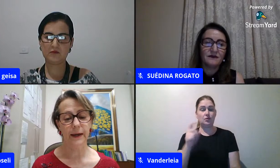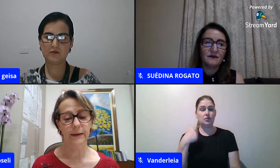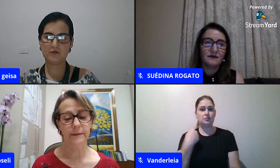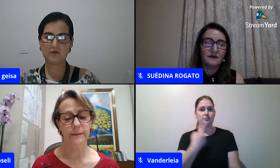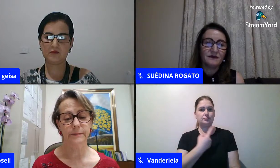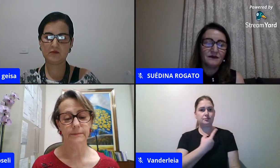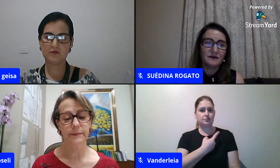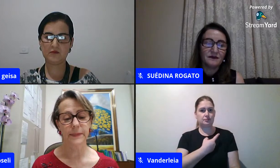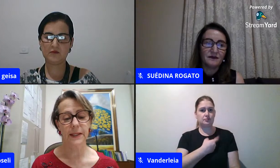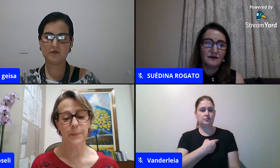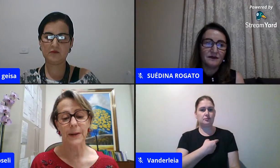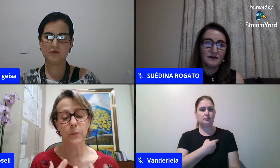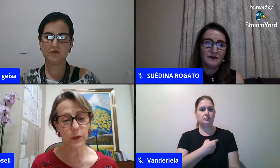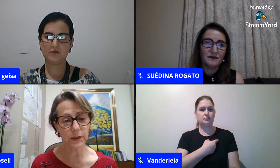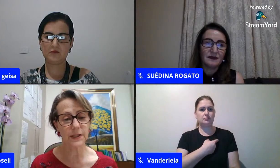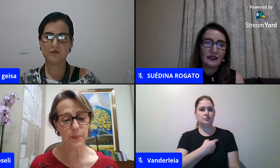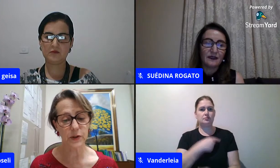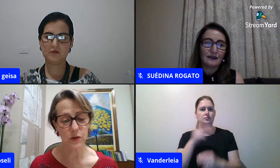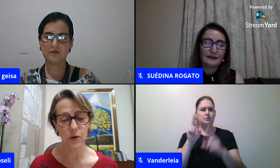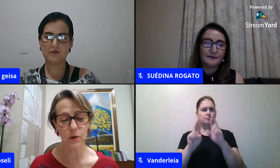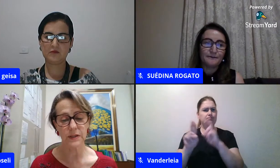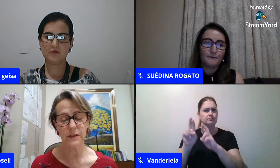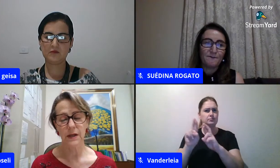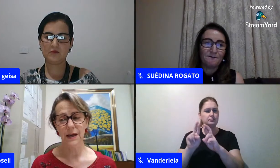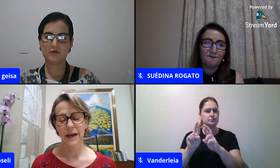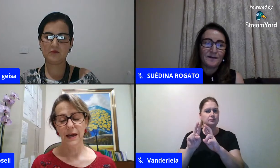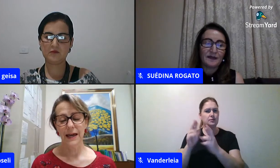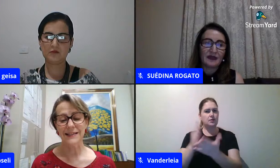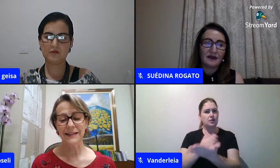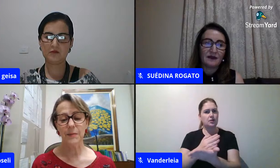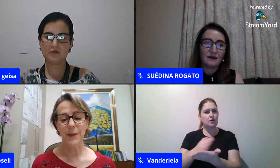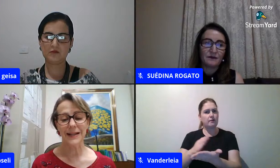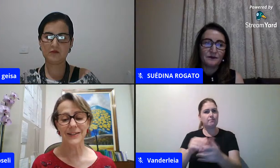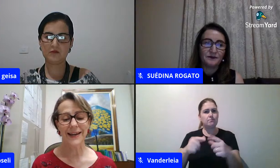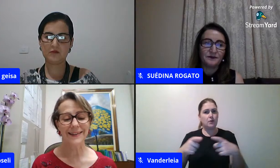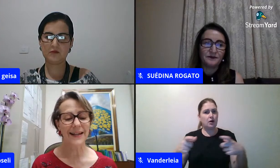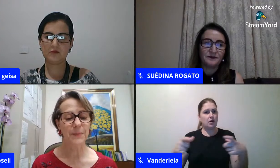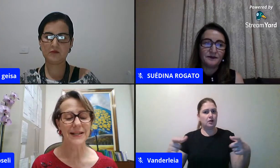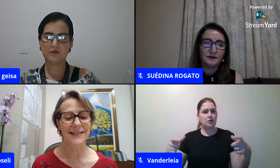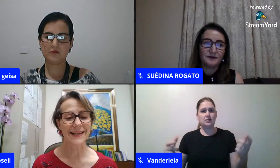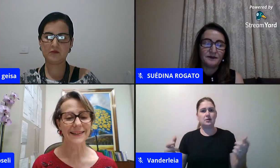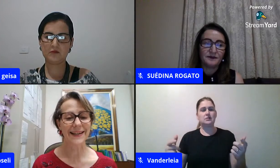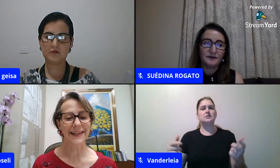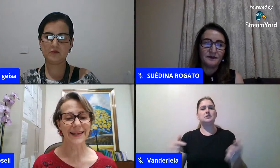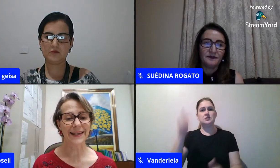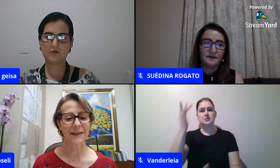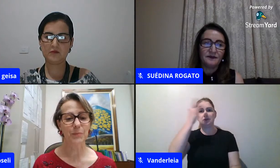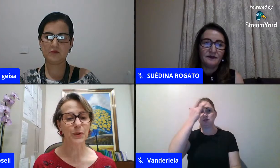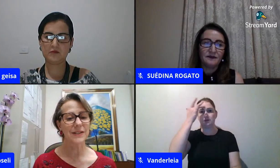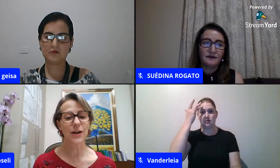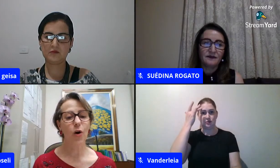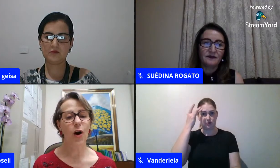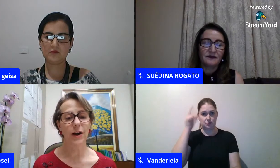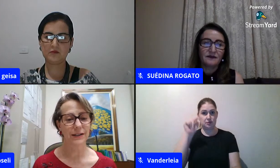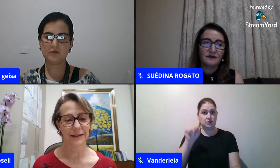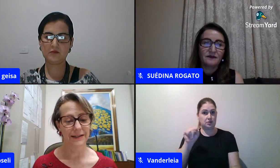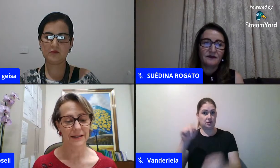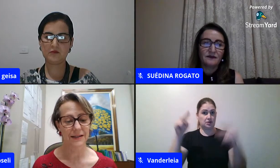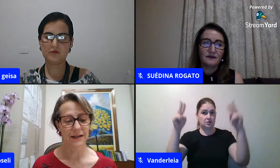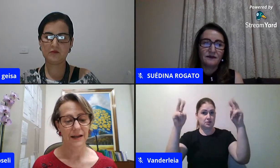que para muitas pessoas essa temática que ainda representa muitas